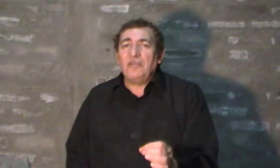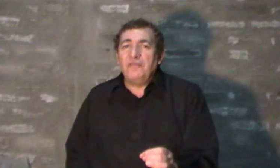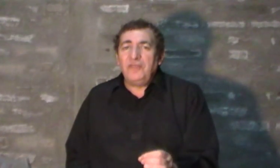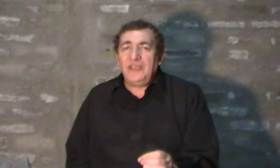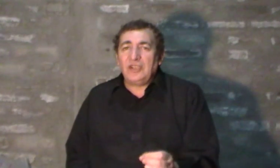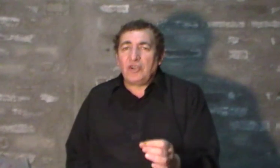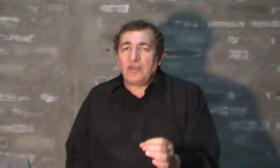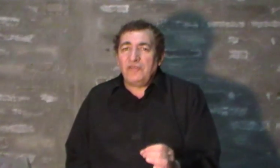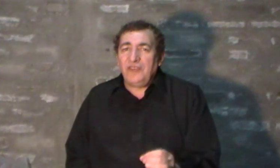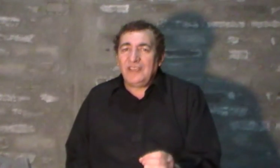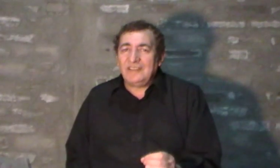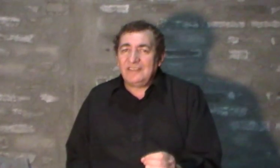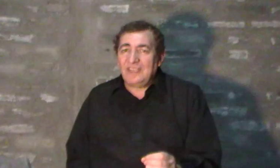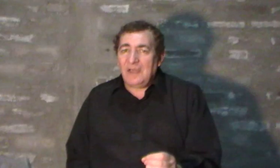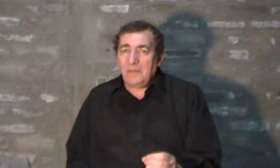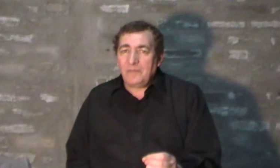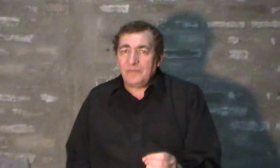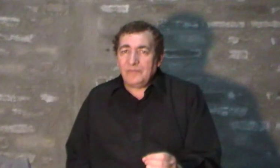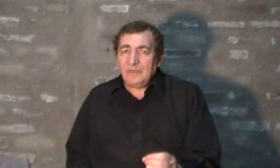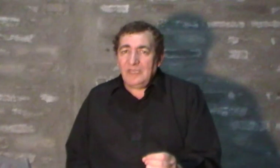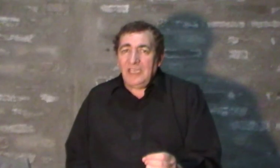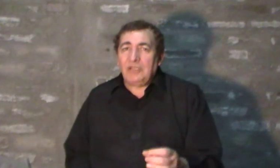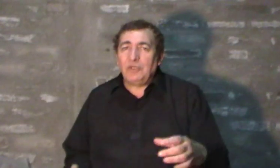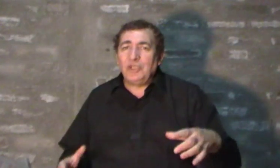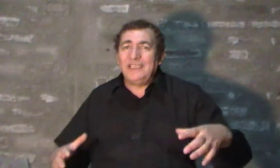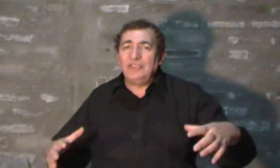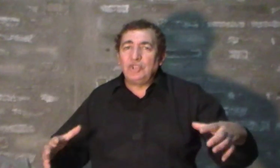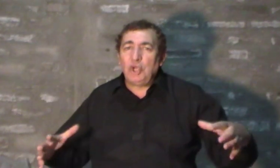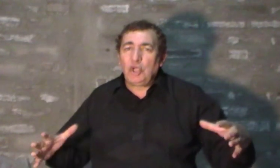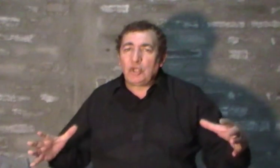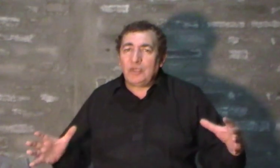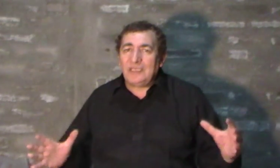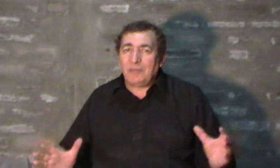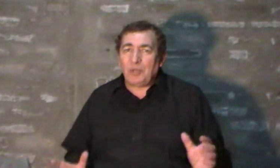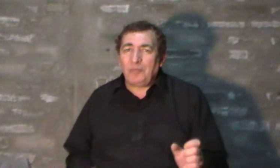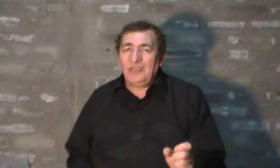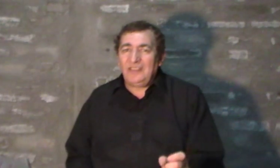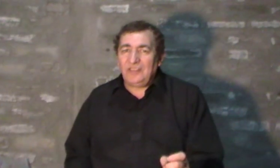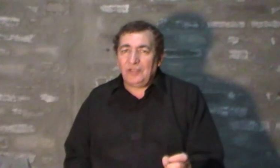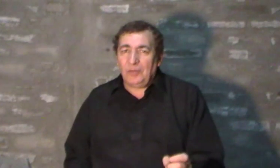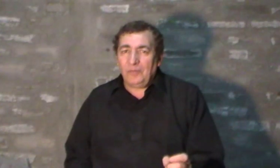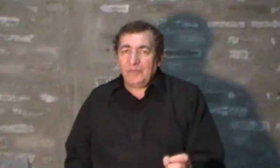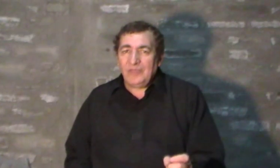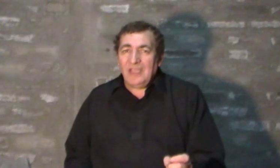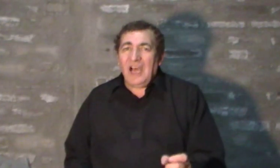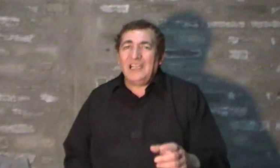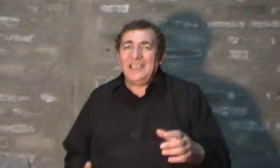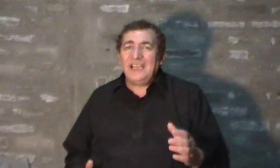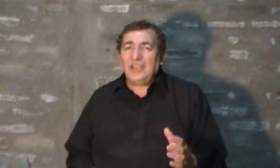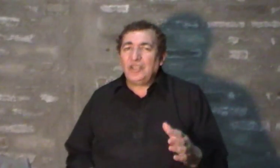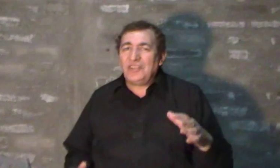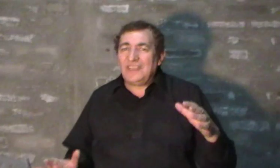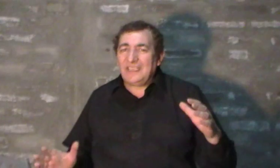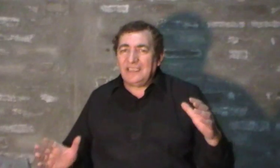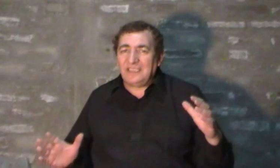con fe, con confianza, y cuando el entorno está propicio, alejándose de gente